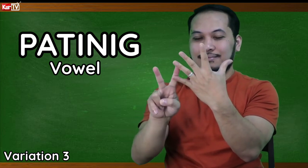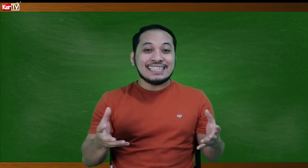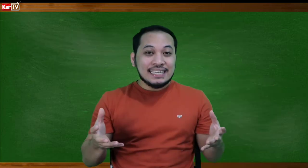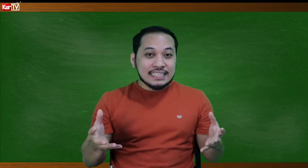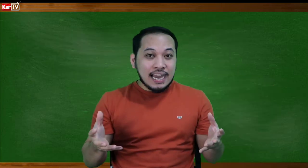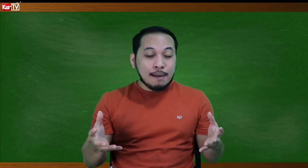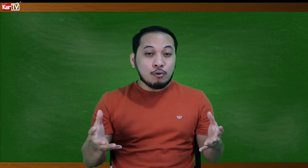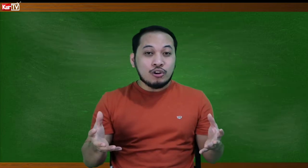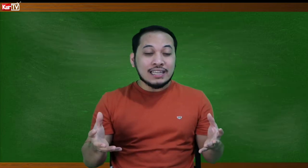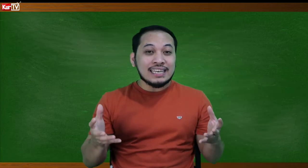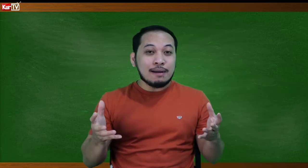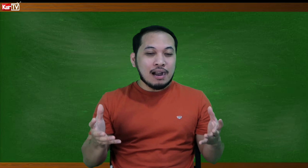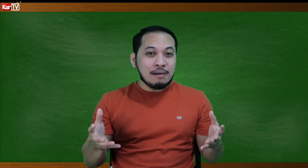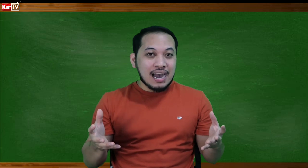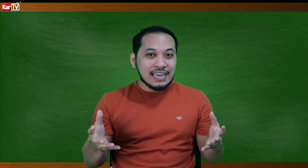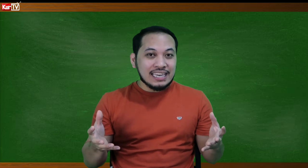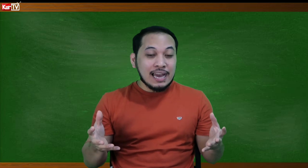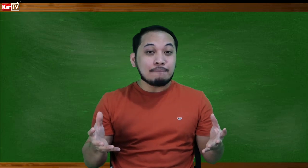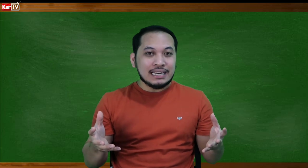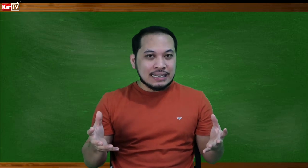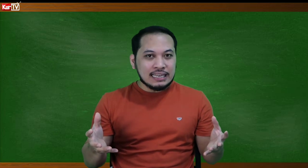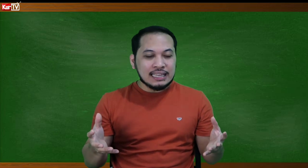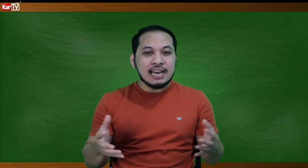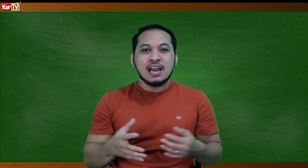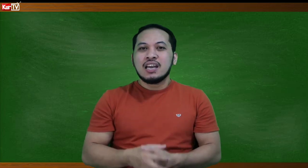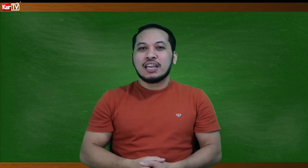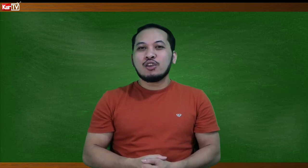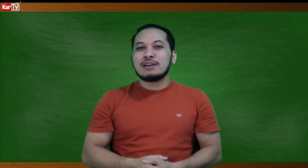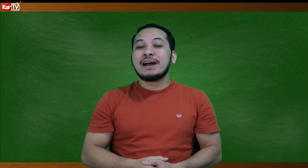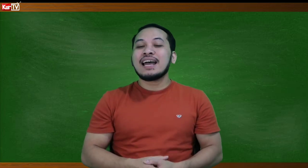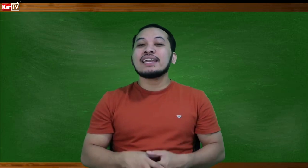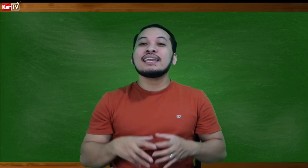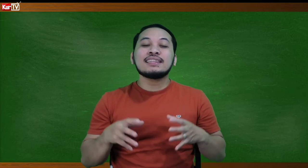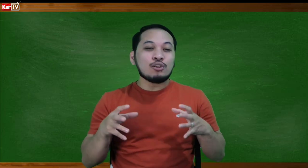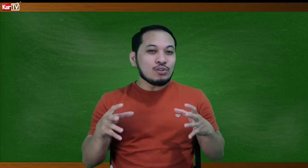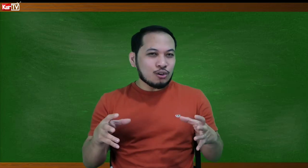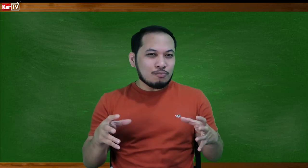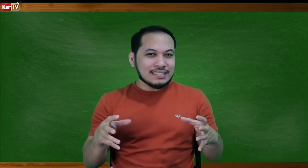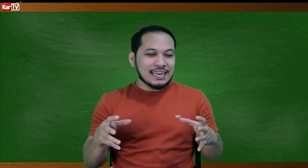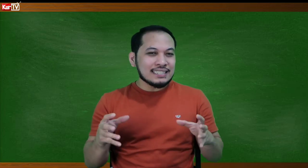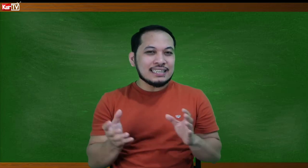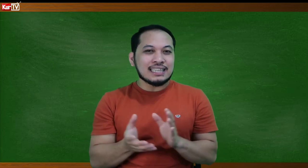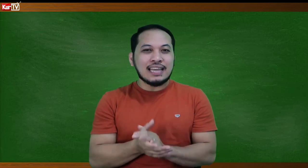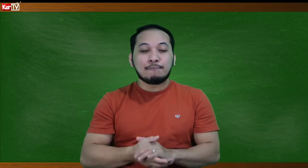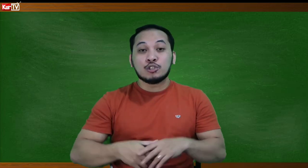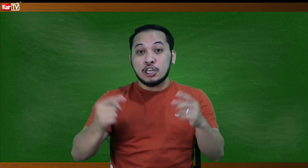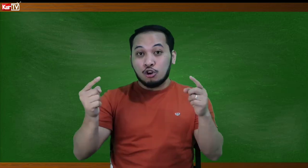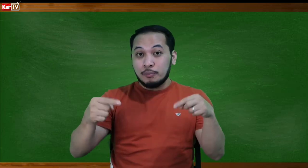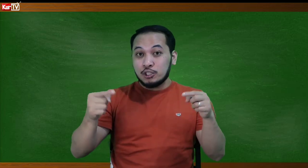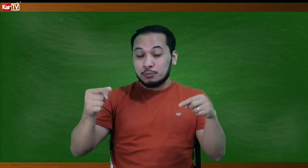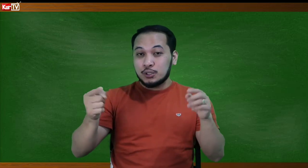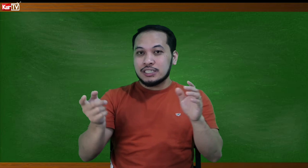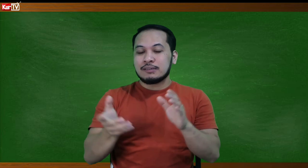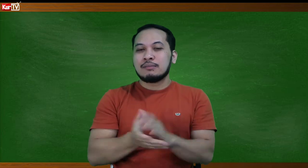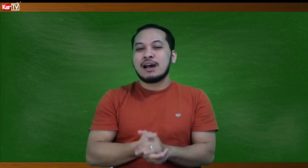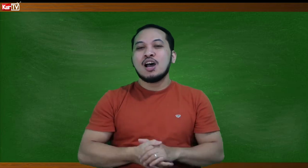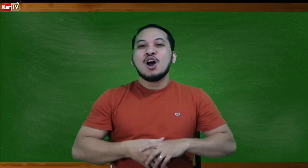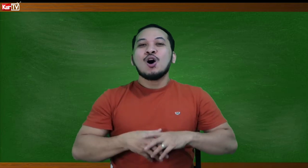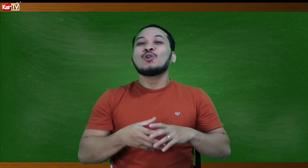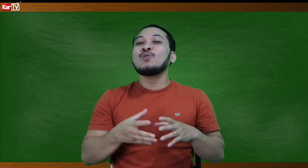Isininyas na nga po natin ang mga bahagi ng pananalita. Ngayon naman ay hindi ulit ako magsasalita tapos i-comment you po dyan sa baba kung